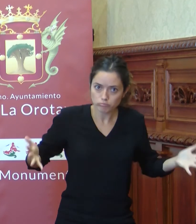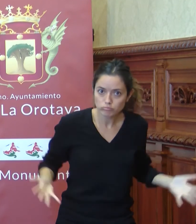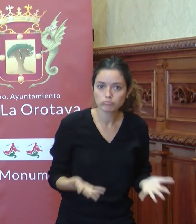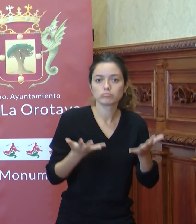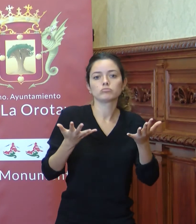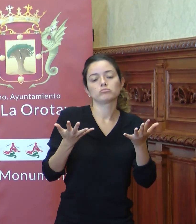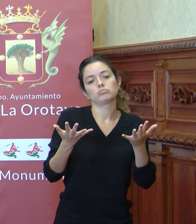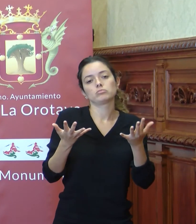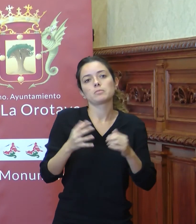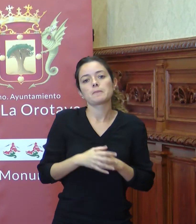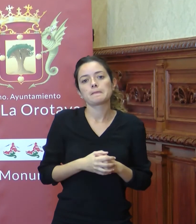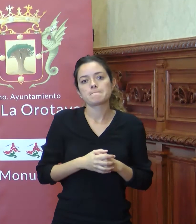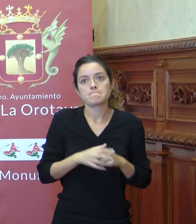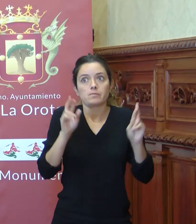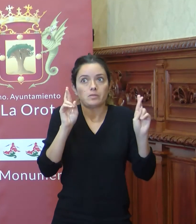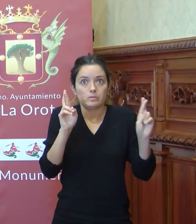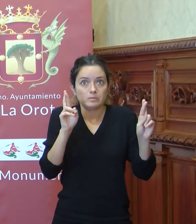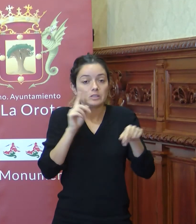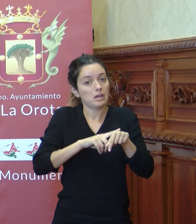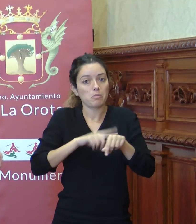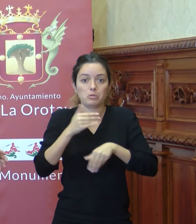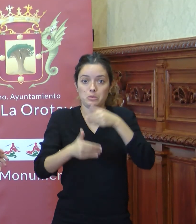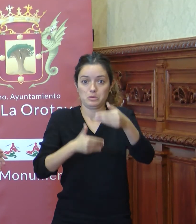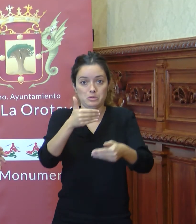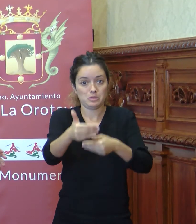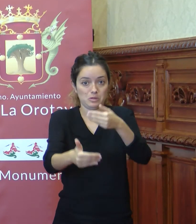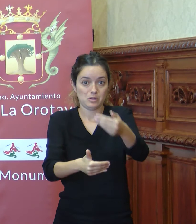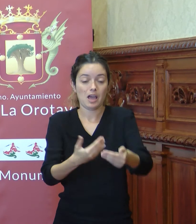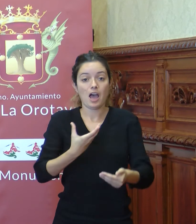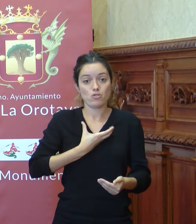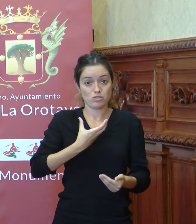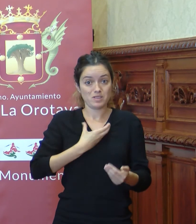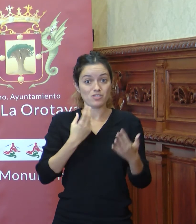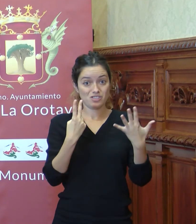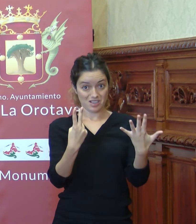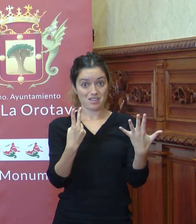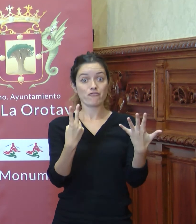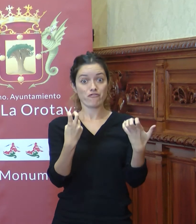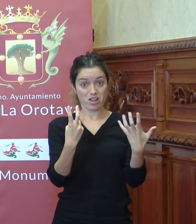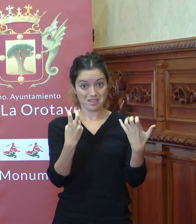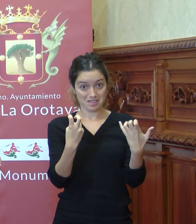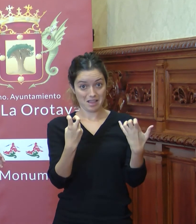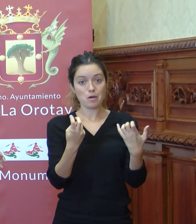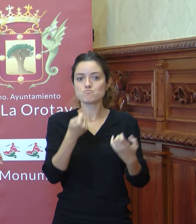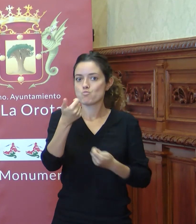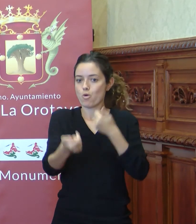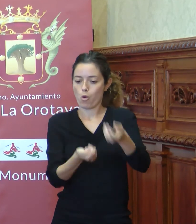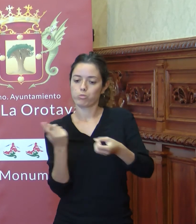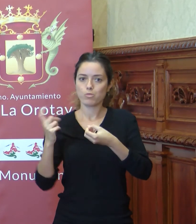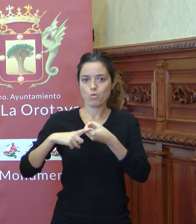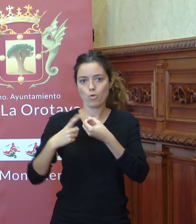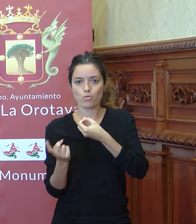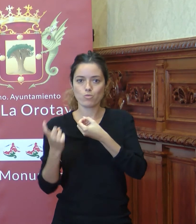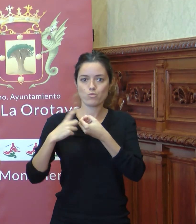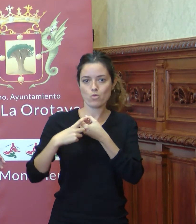para que supongo yo que con el tiempo pues estos siete ayuntamientos que quedan todavía vayan poquito a poco sumándose.